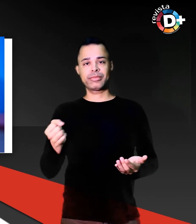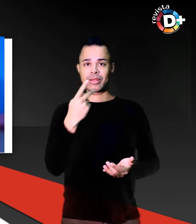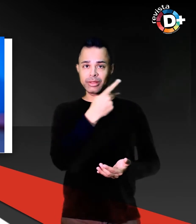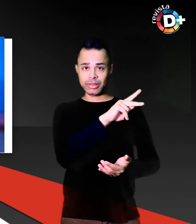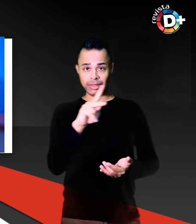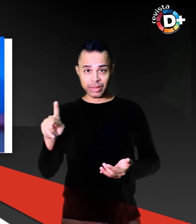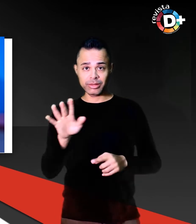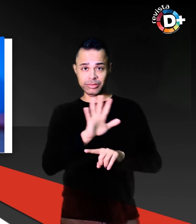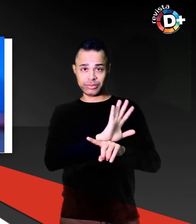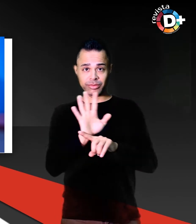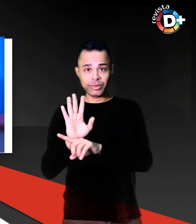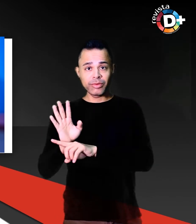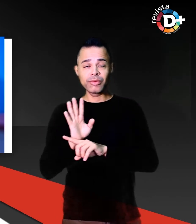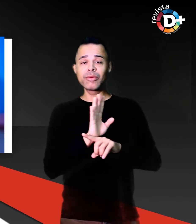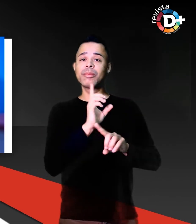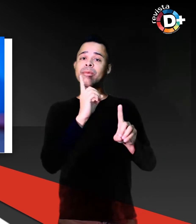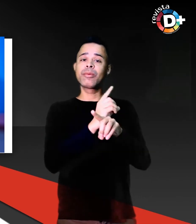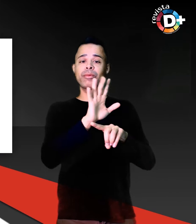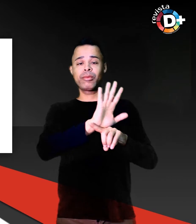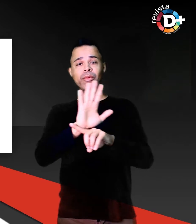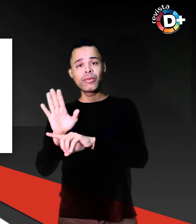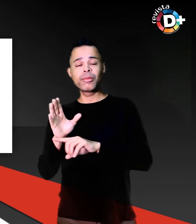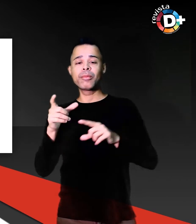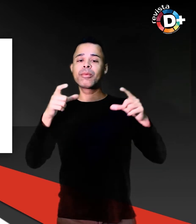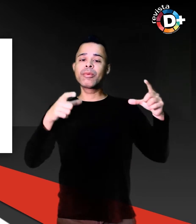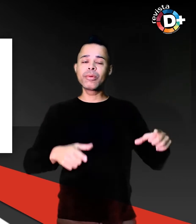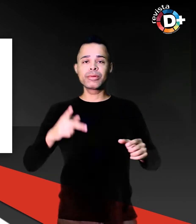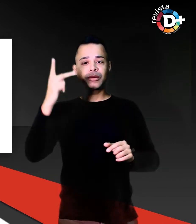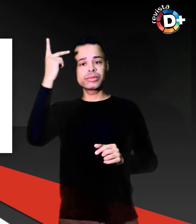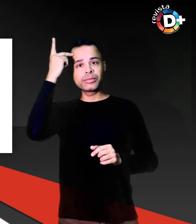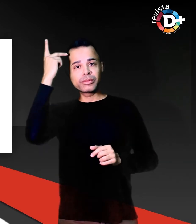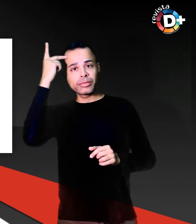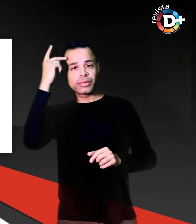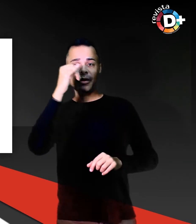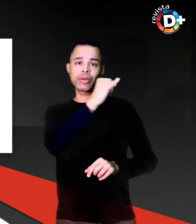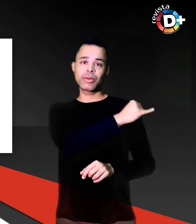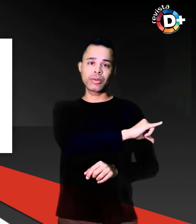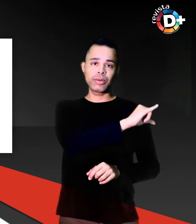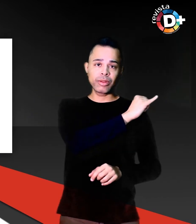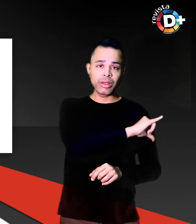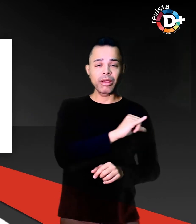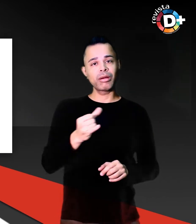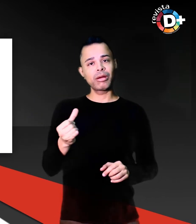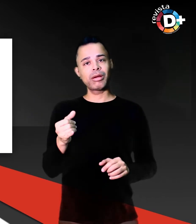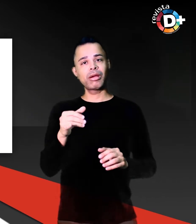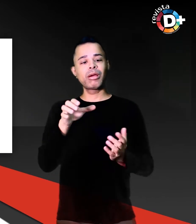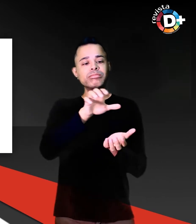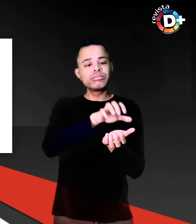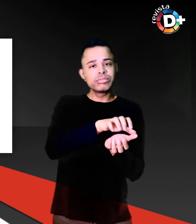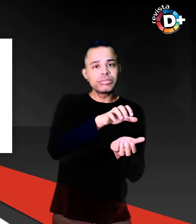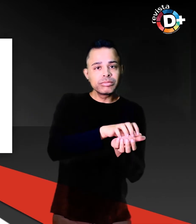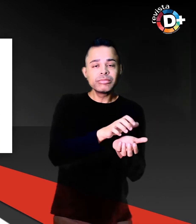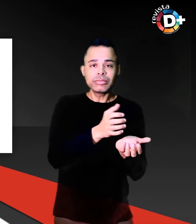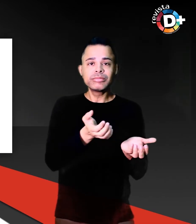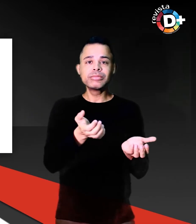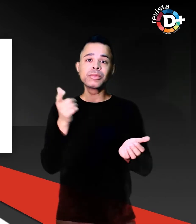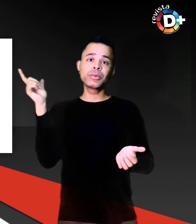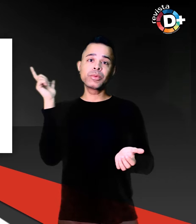de Pernambuco e do Ceará. Mas se você quer ter a oportunidade de debater o assunto em ambientes de